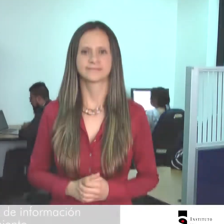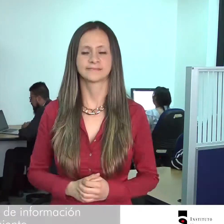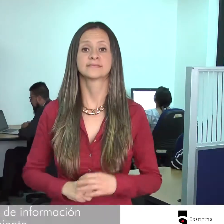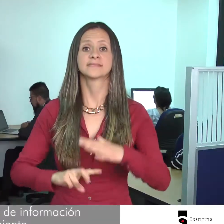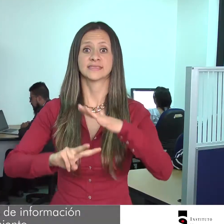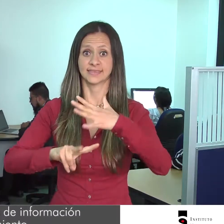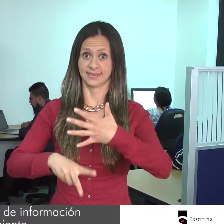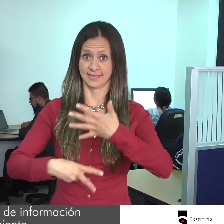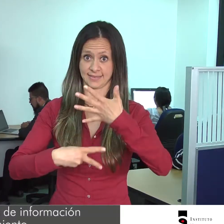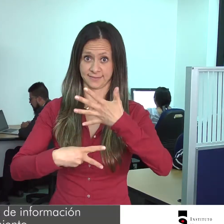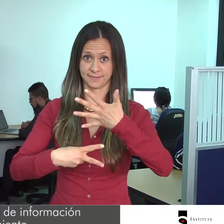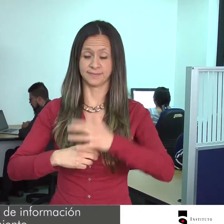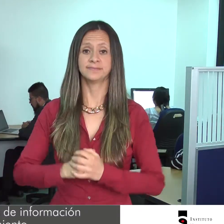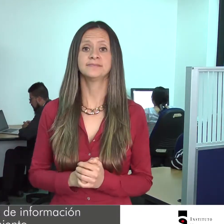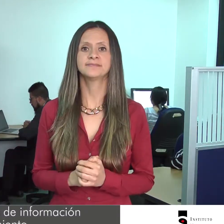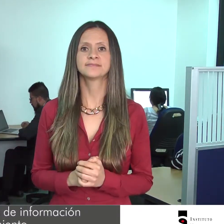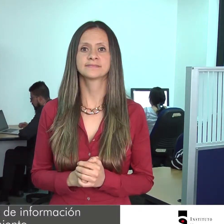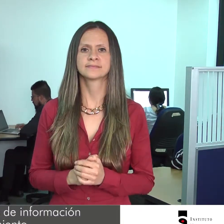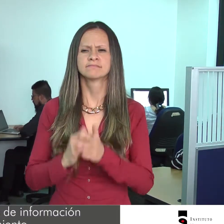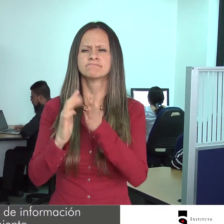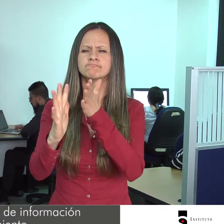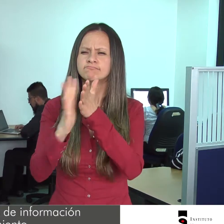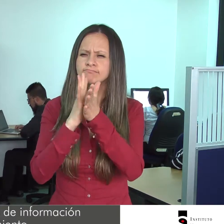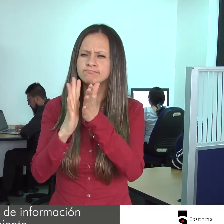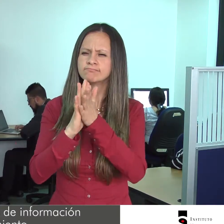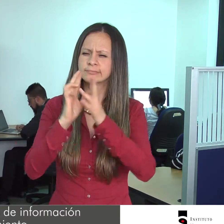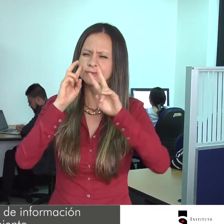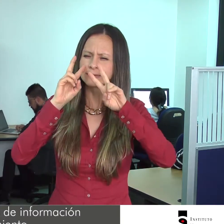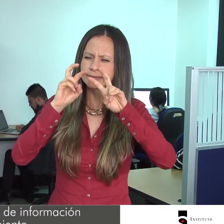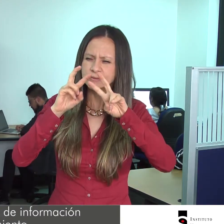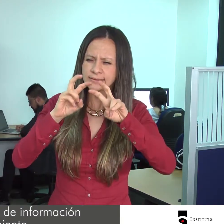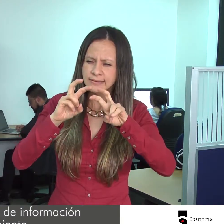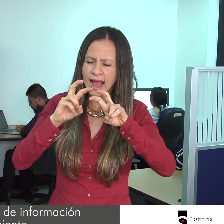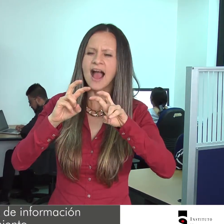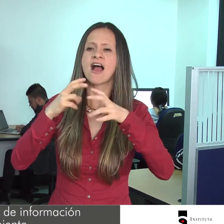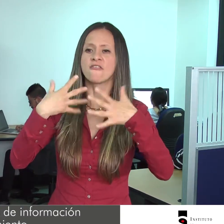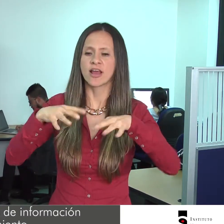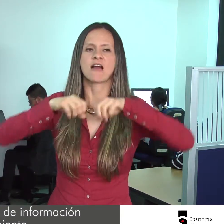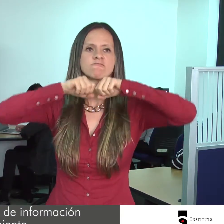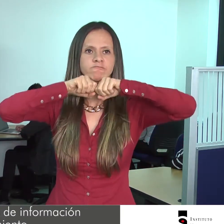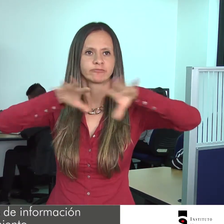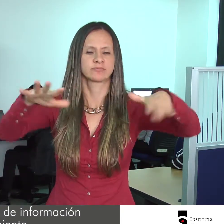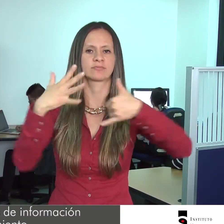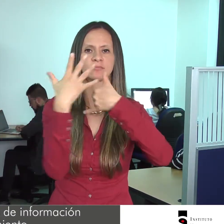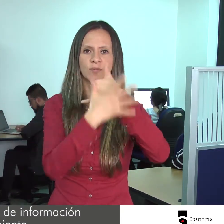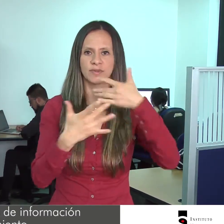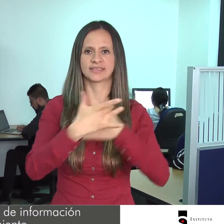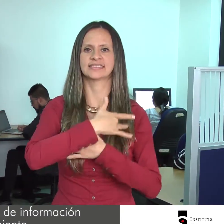Séptimo Análisis complejos de información y modelamiento